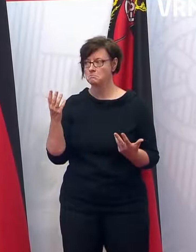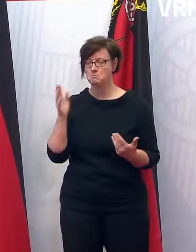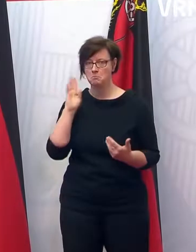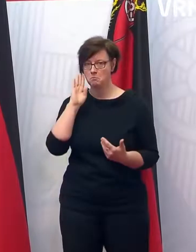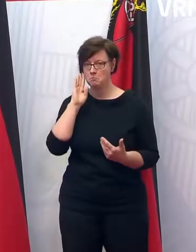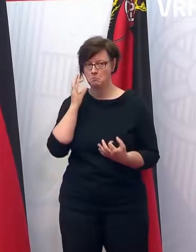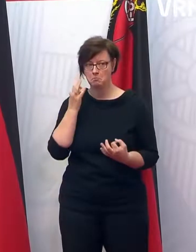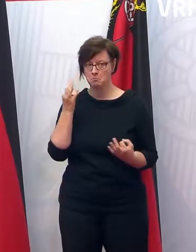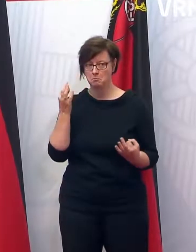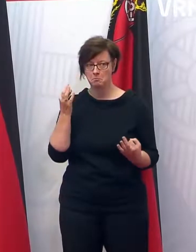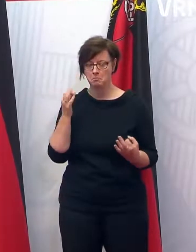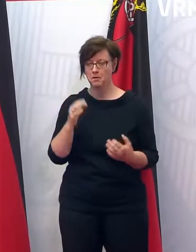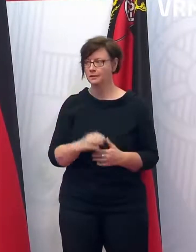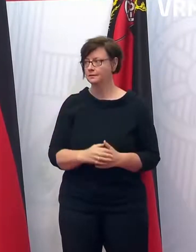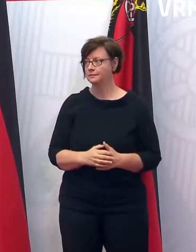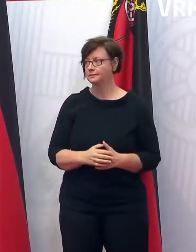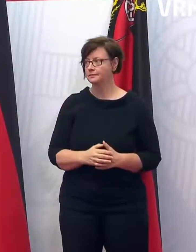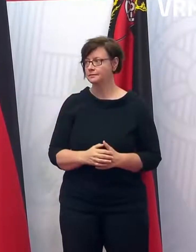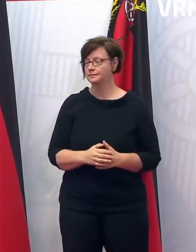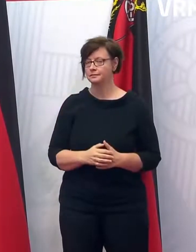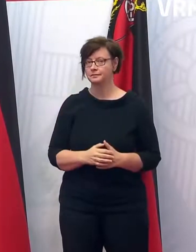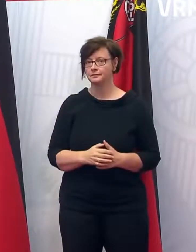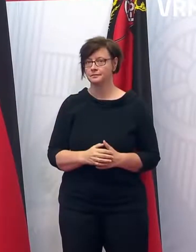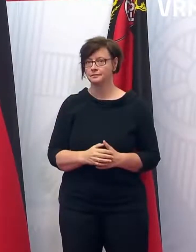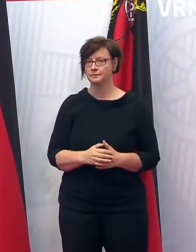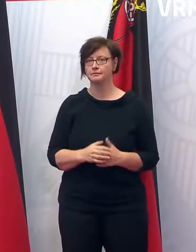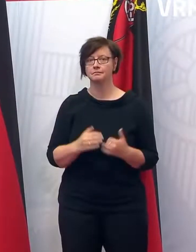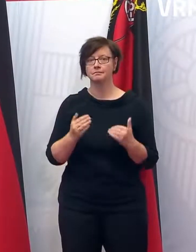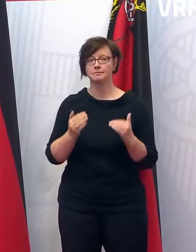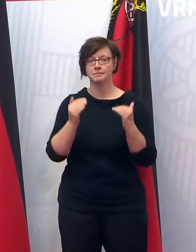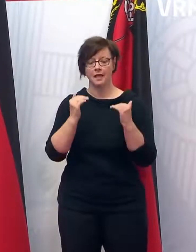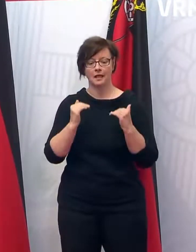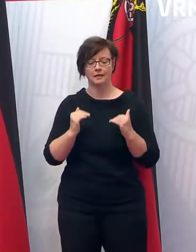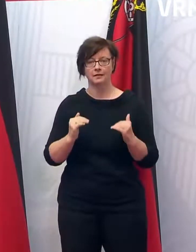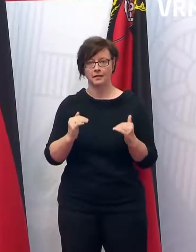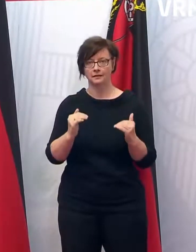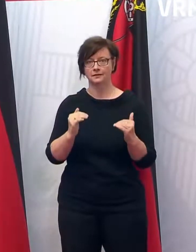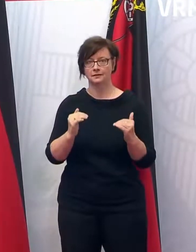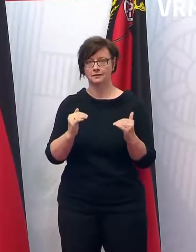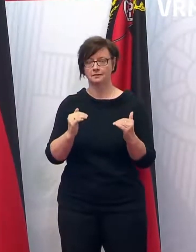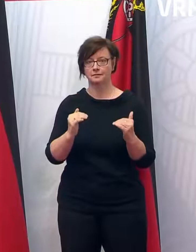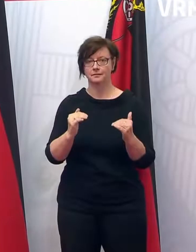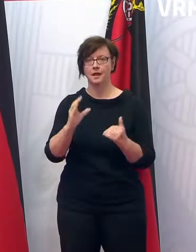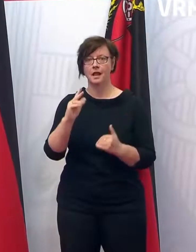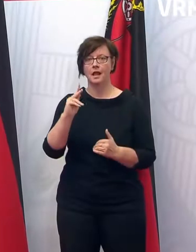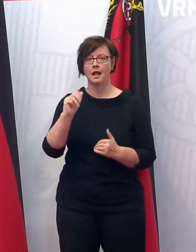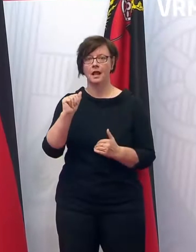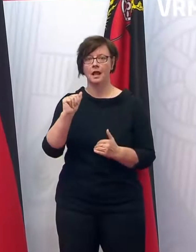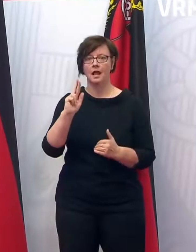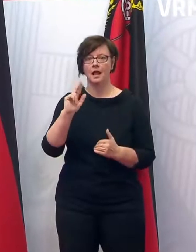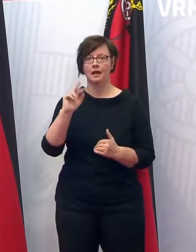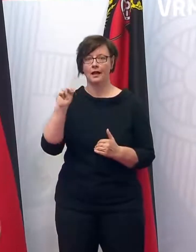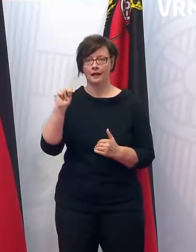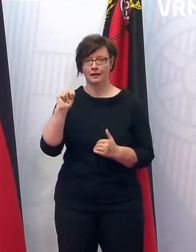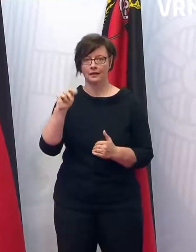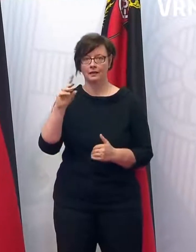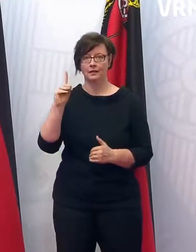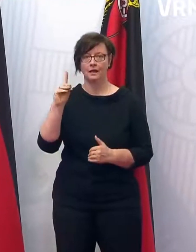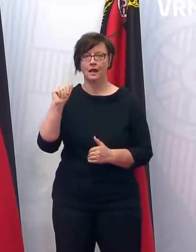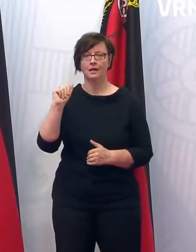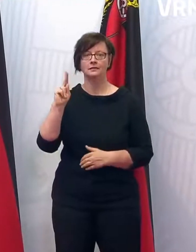Ich gucke mal, dann würde ich jetzt mal Karin Dauscher vorziehen,